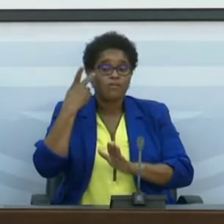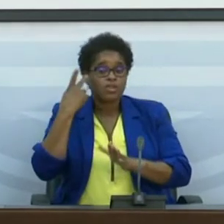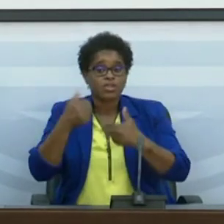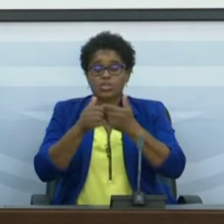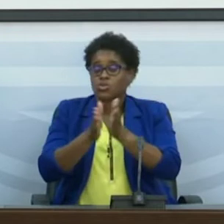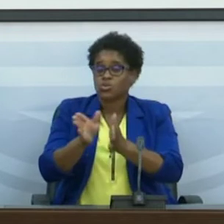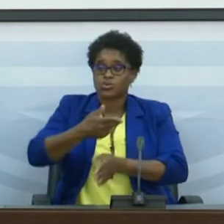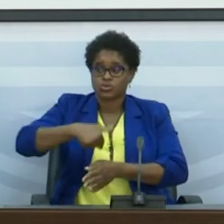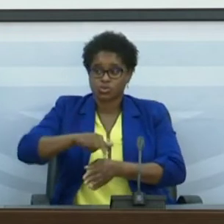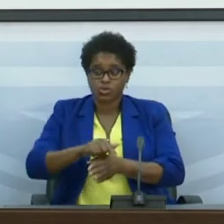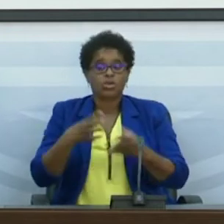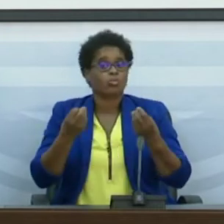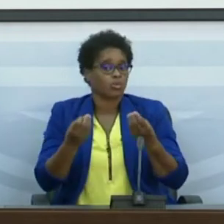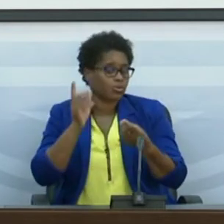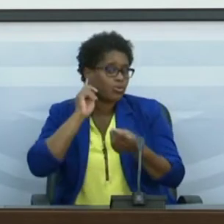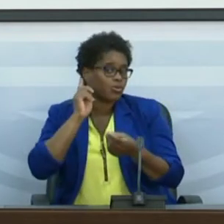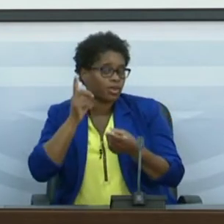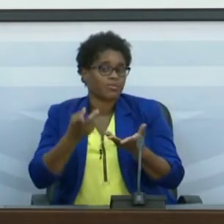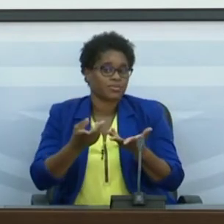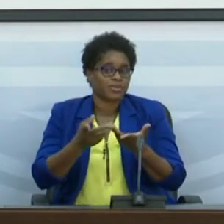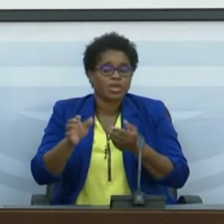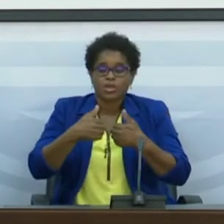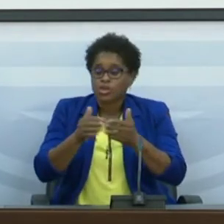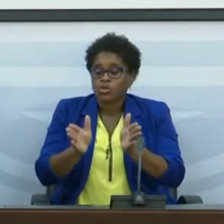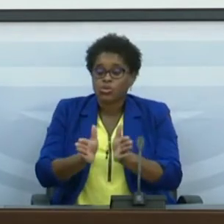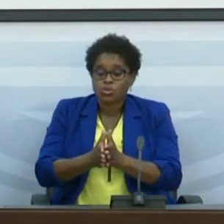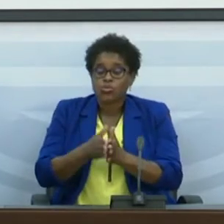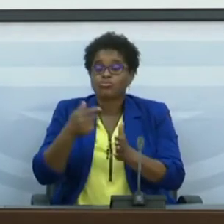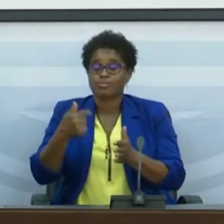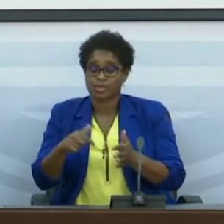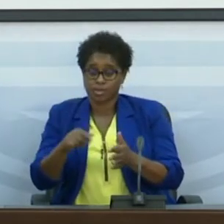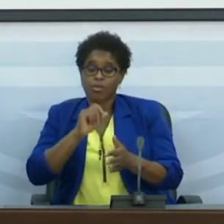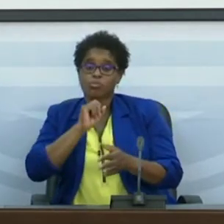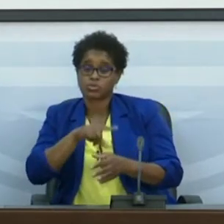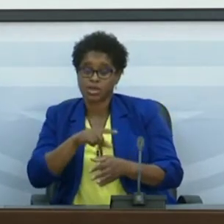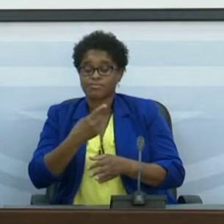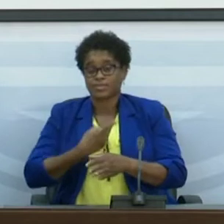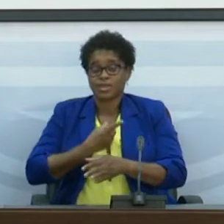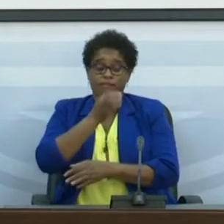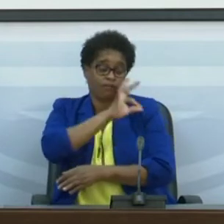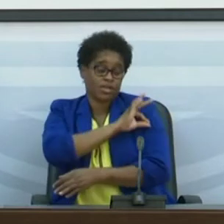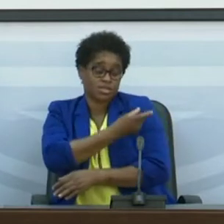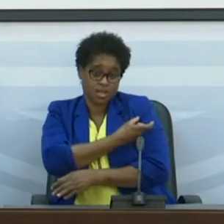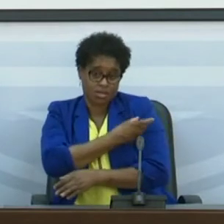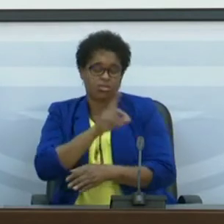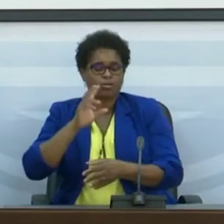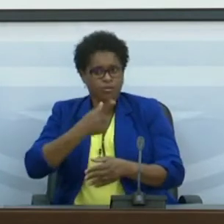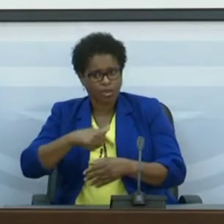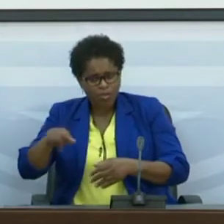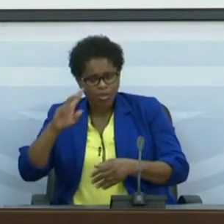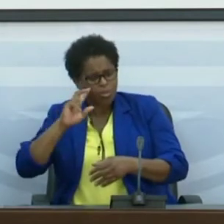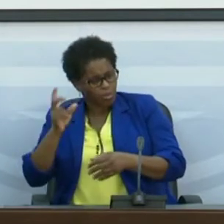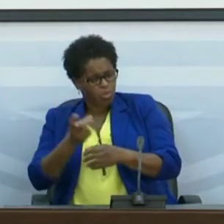isso, é extremamente importante que todos que tiverem a possibilidade de serem vacinados, que procurem,